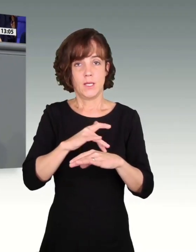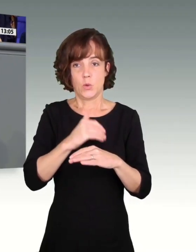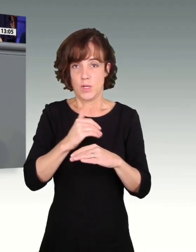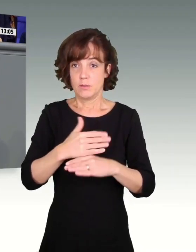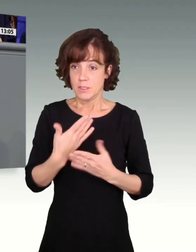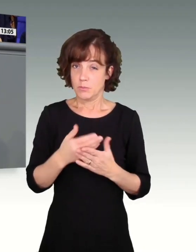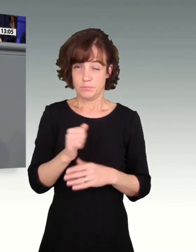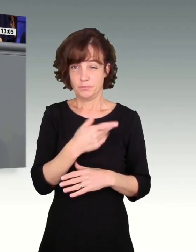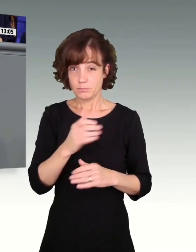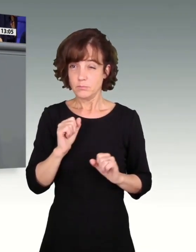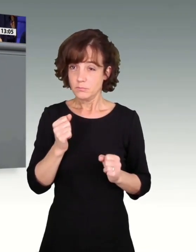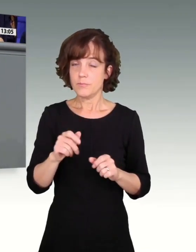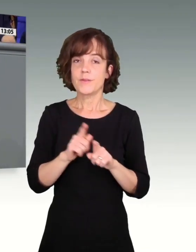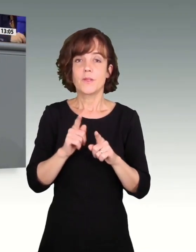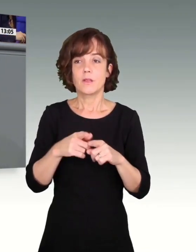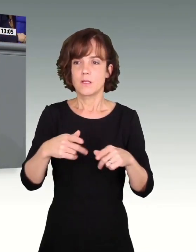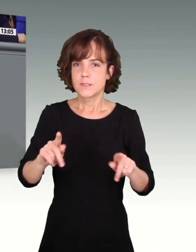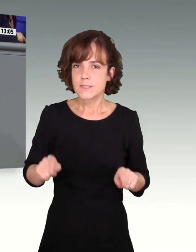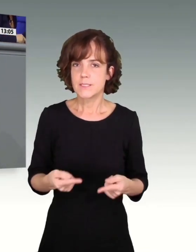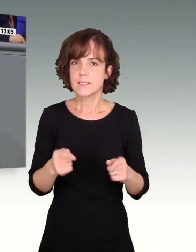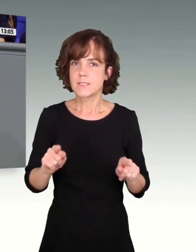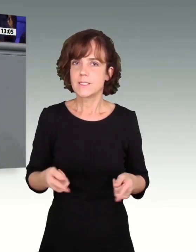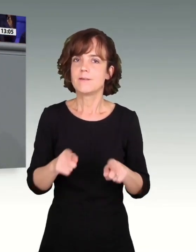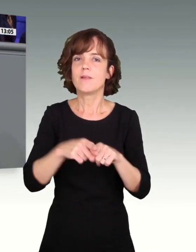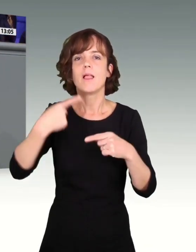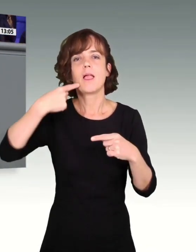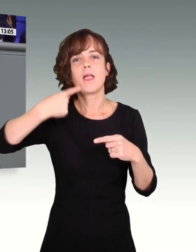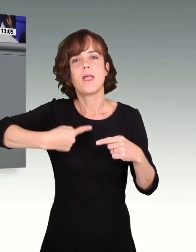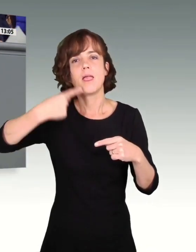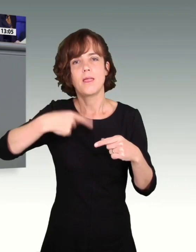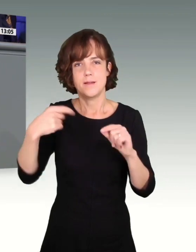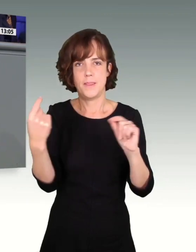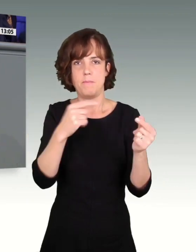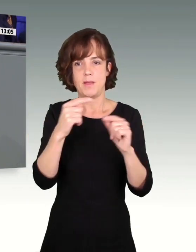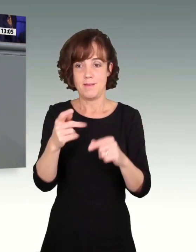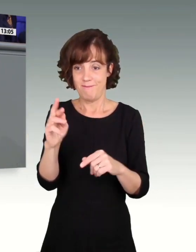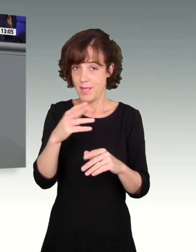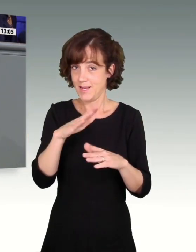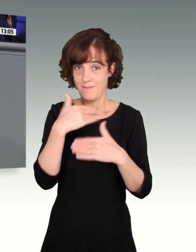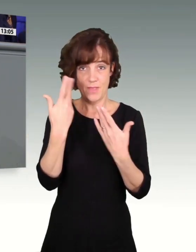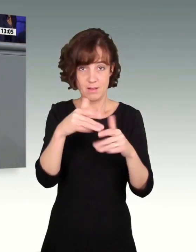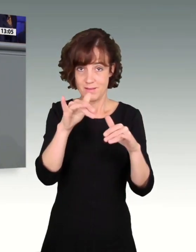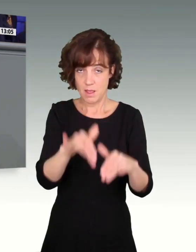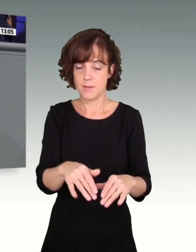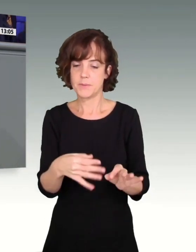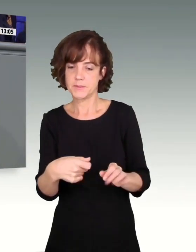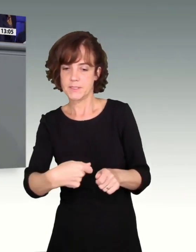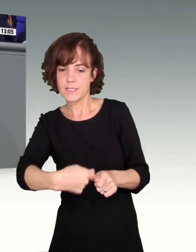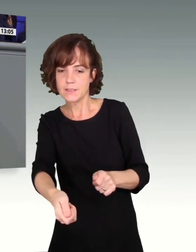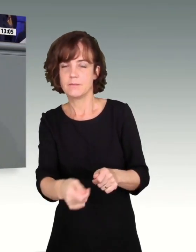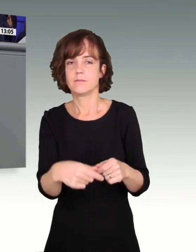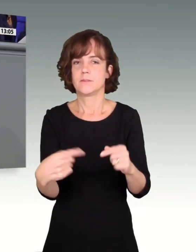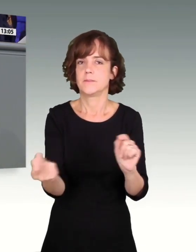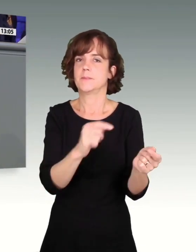ein, Neiddebatten unter denjenigen anzuheizen, die wenig haben. Hier wird unheimlich